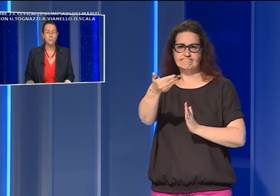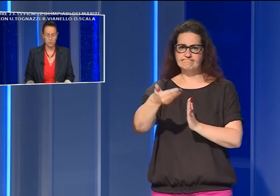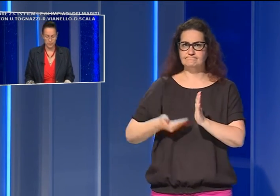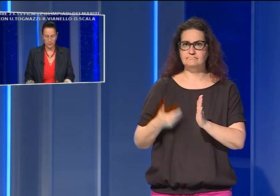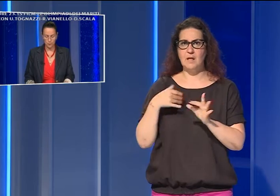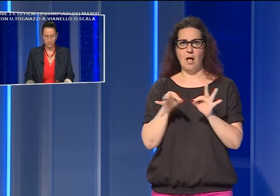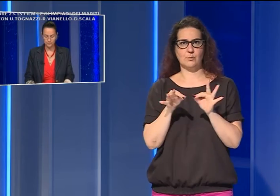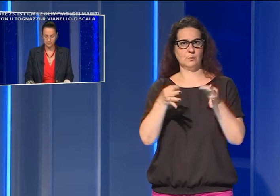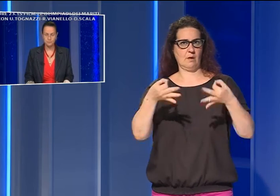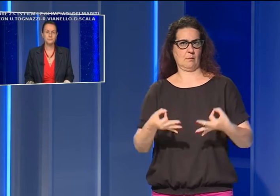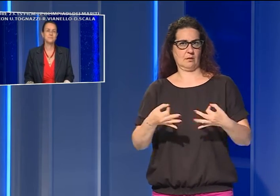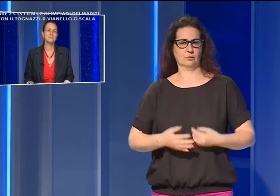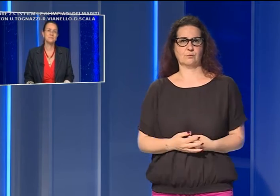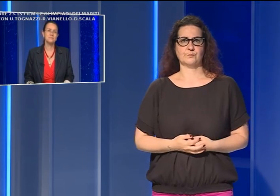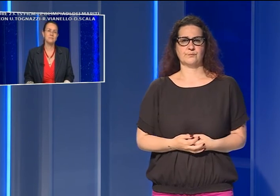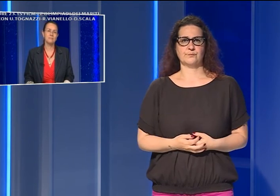appuntamento.